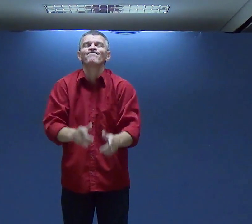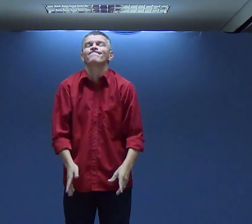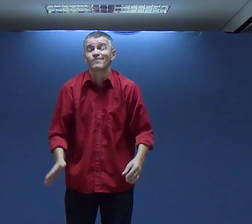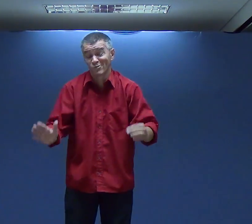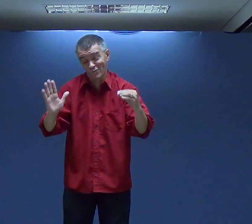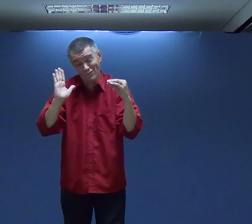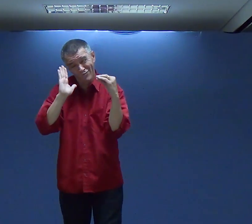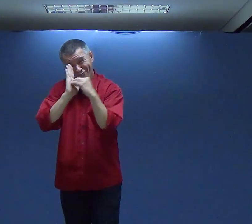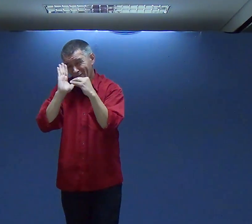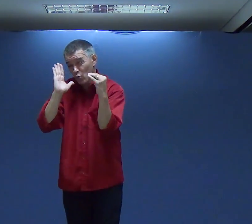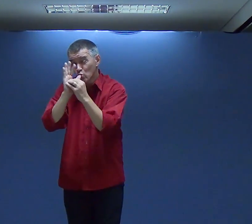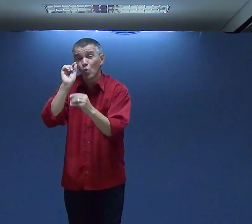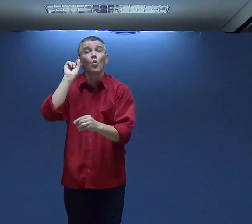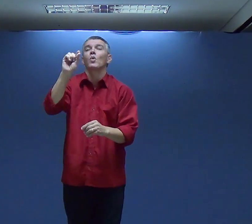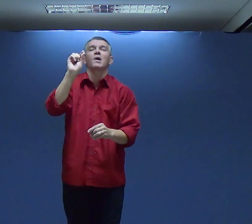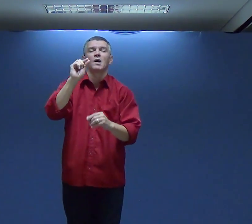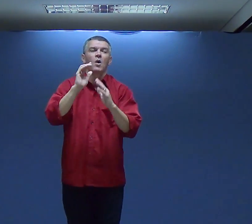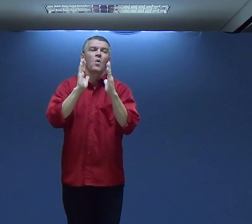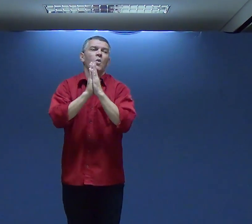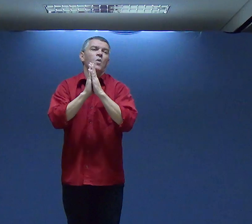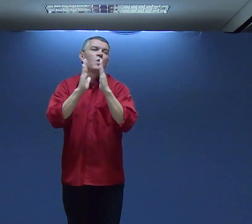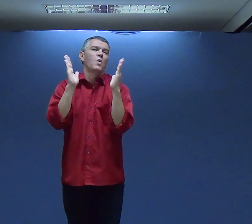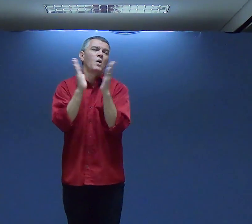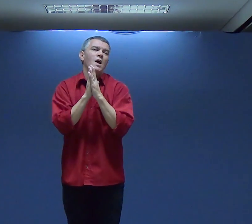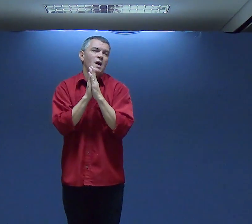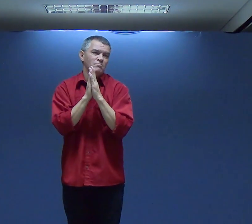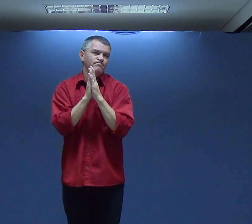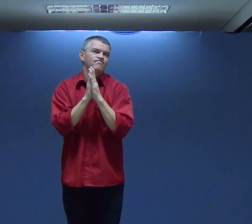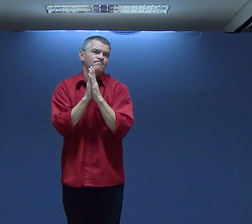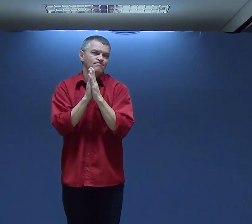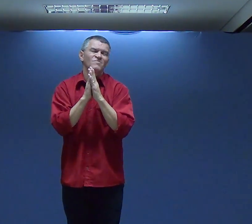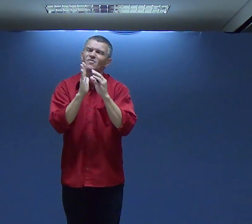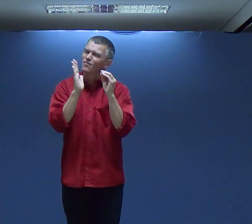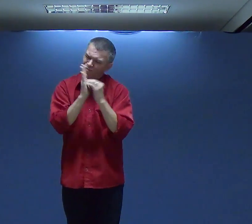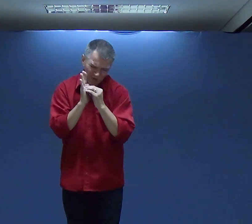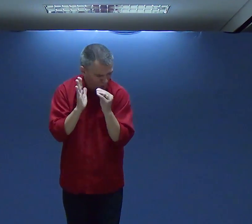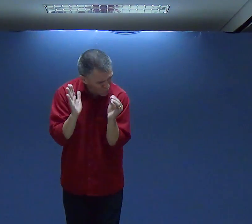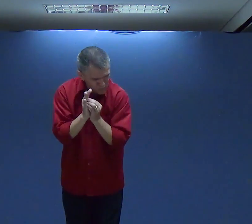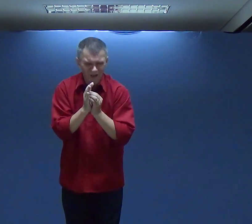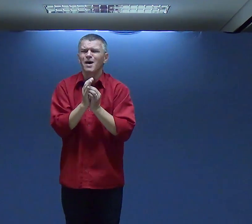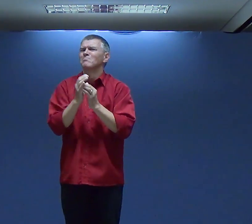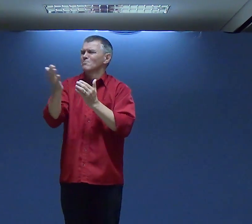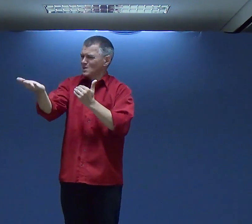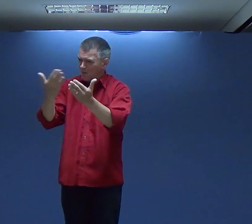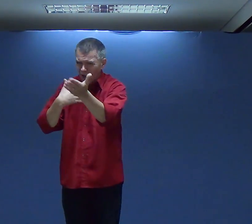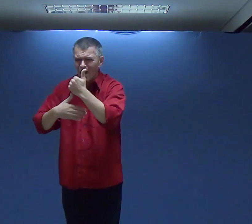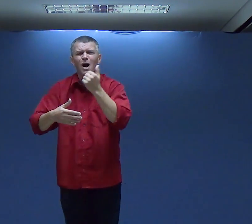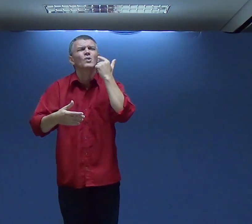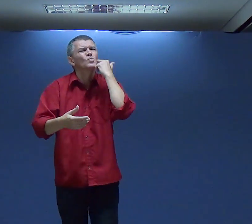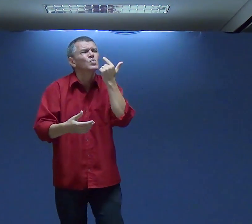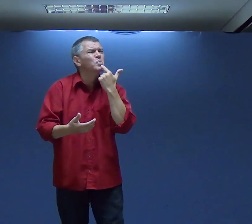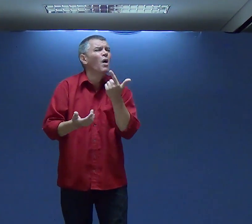Será Falta O que Às Bracamos Às vezes Nos falta Orar